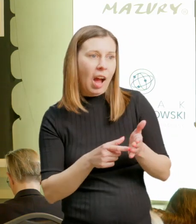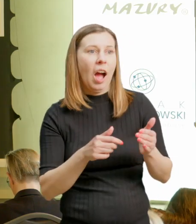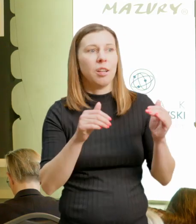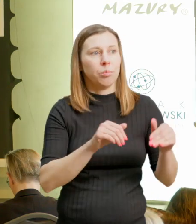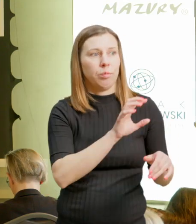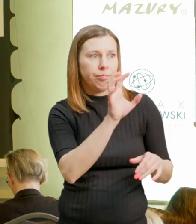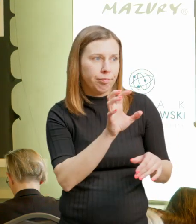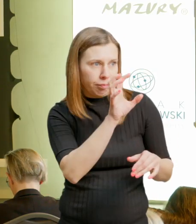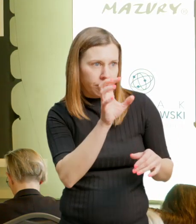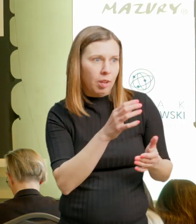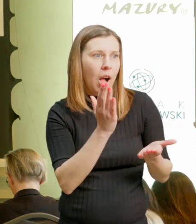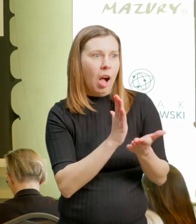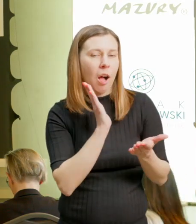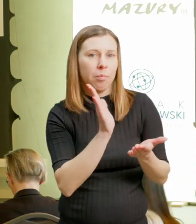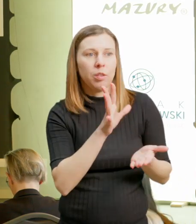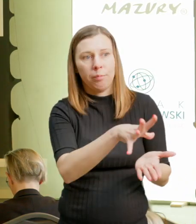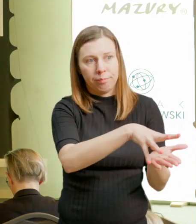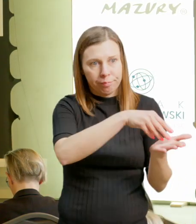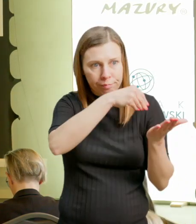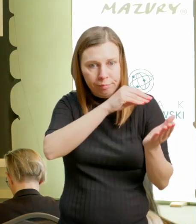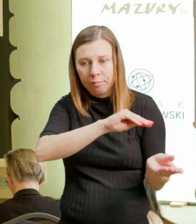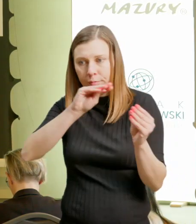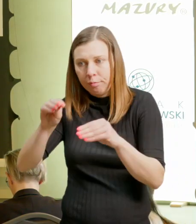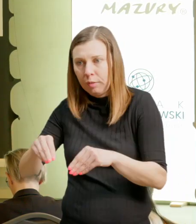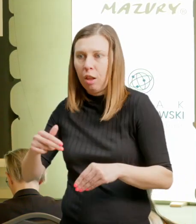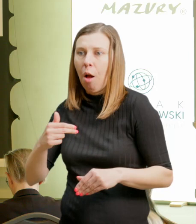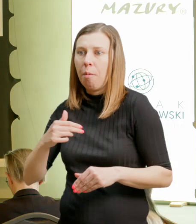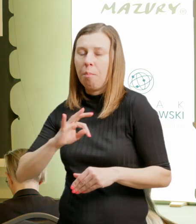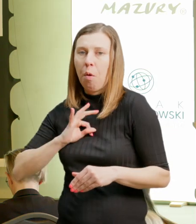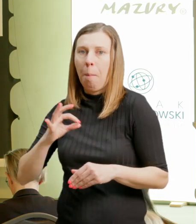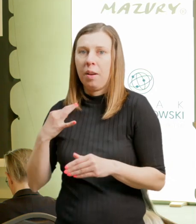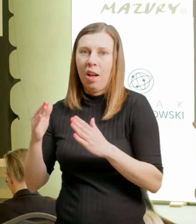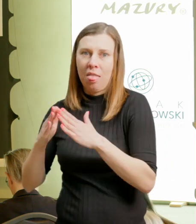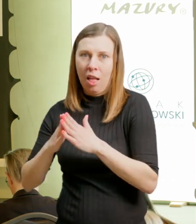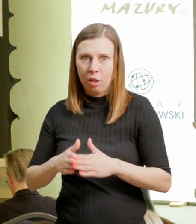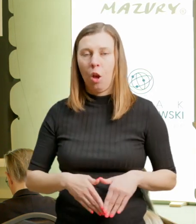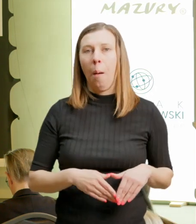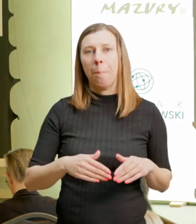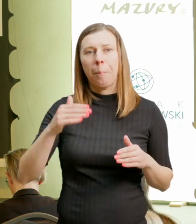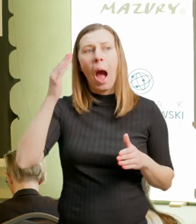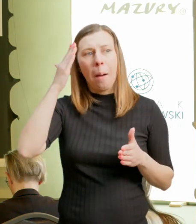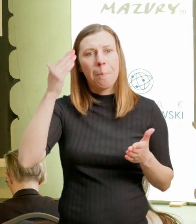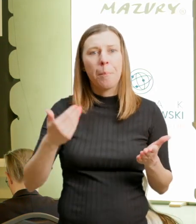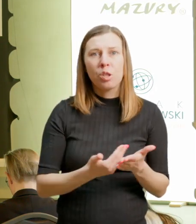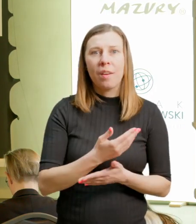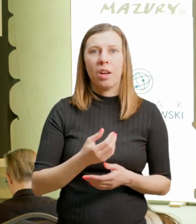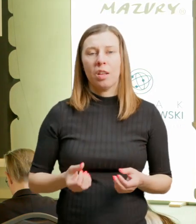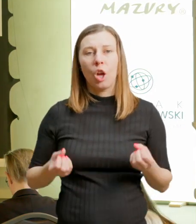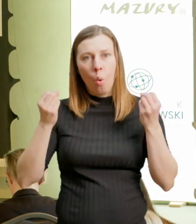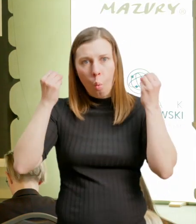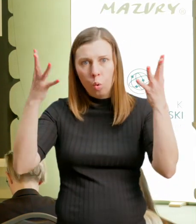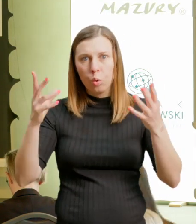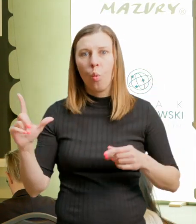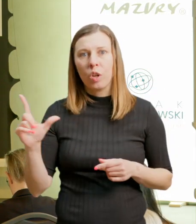kultury lokalnej. Zapewnienia, tu wymaga od organizatorów turystyki, zapewnienia dostępu przede wszystkim do sprzętu turystycznego, do